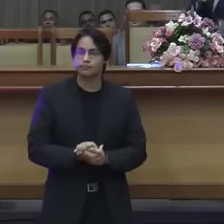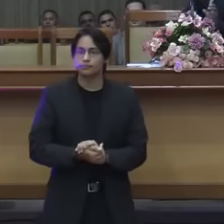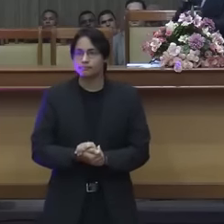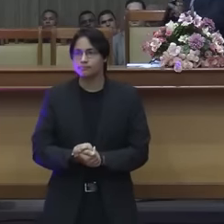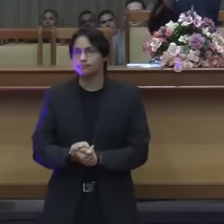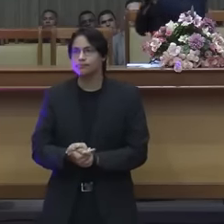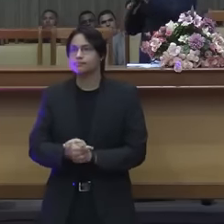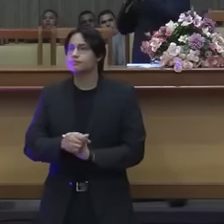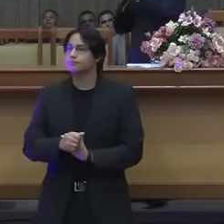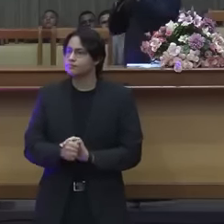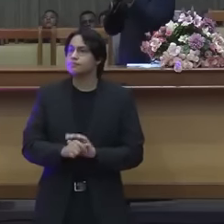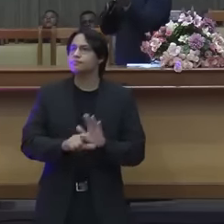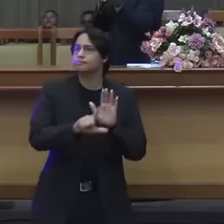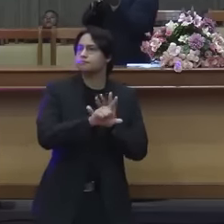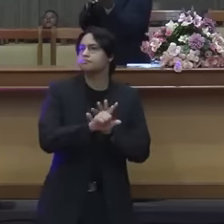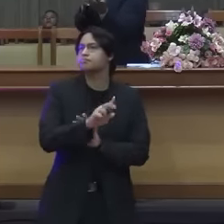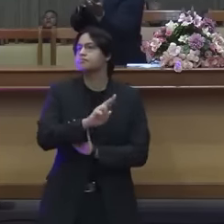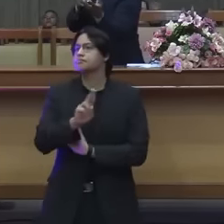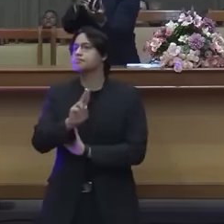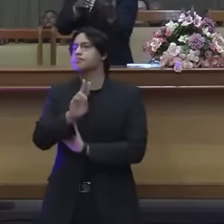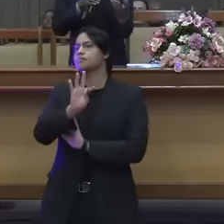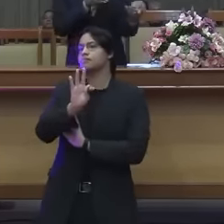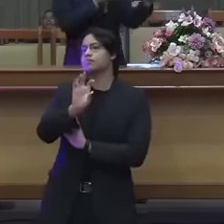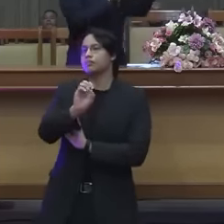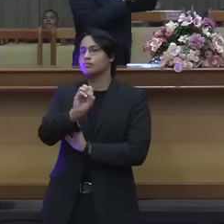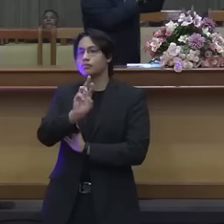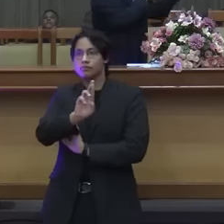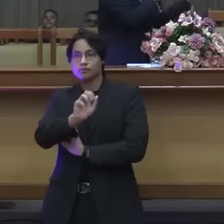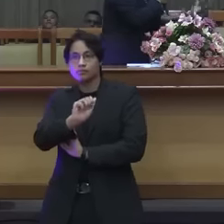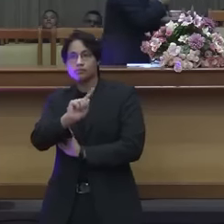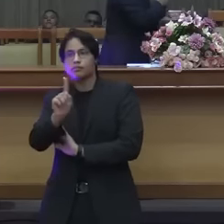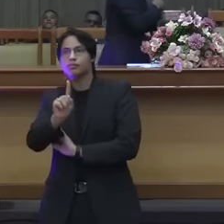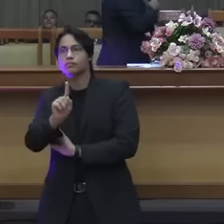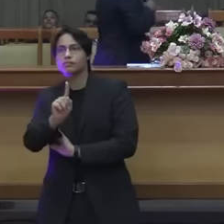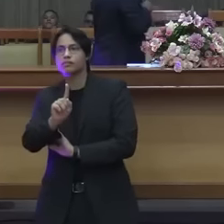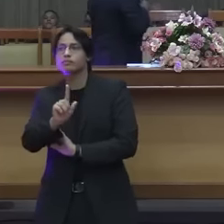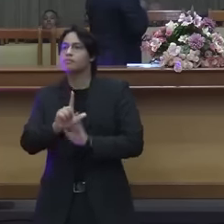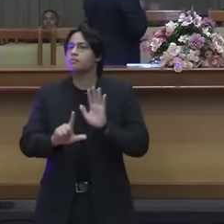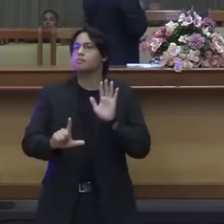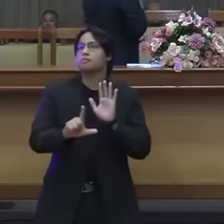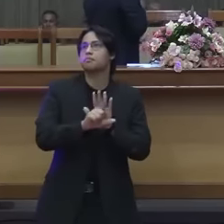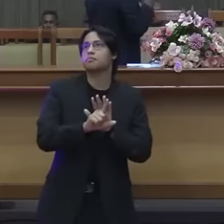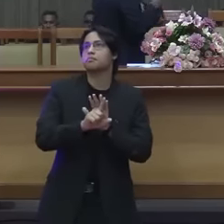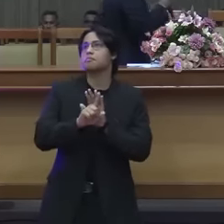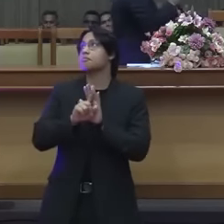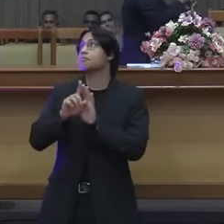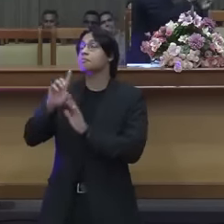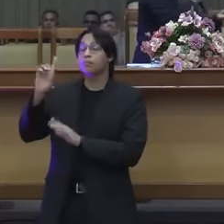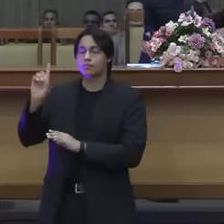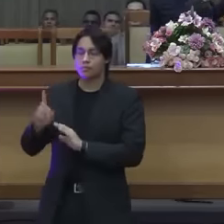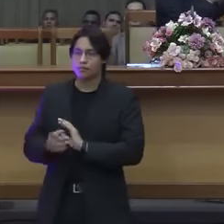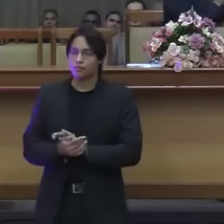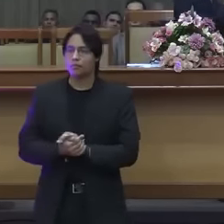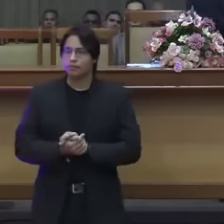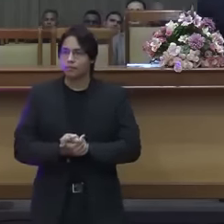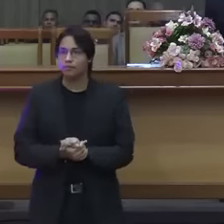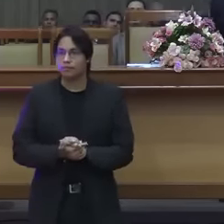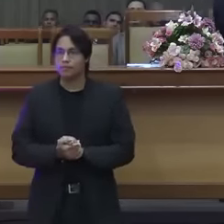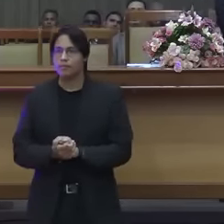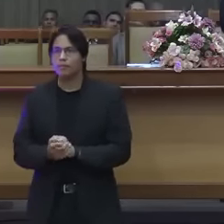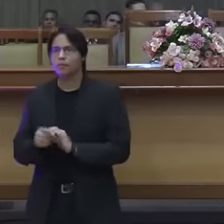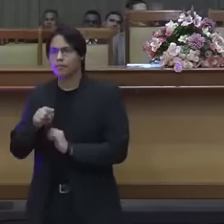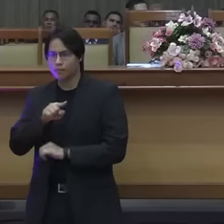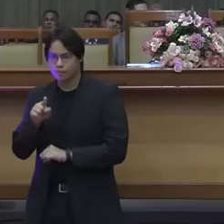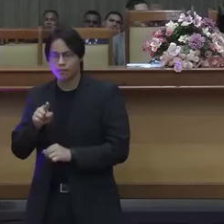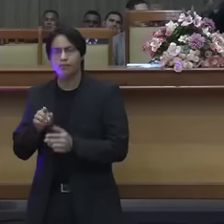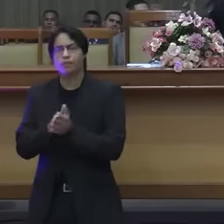A lei é chamada de Torá. Torá é a lei divina. Quando você abre a sua Bíblia em 2